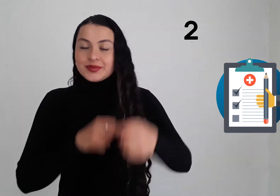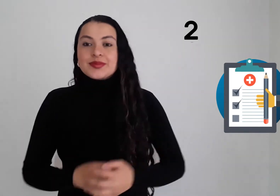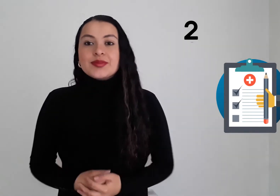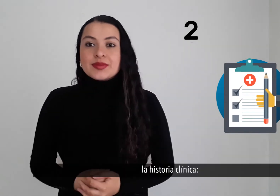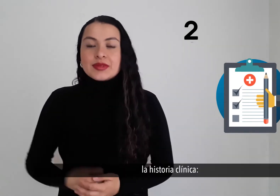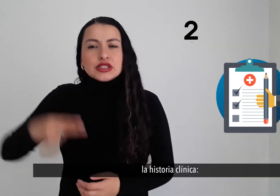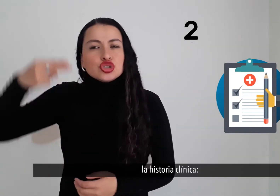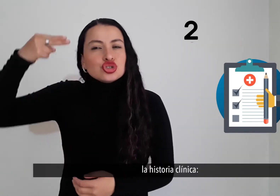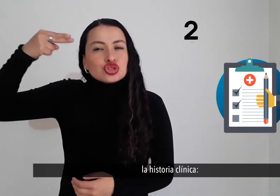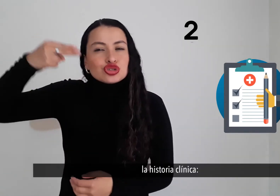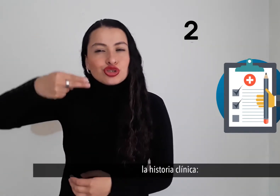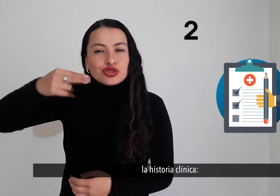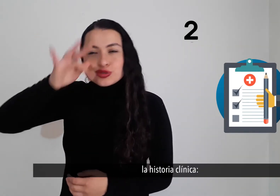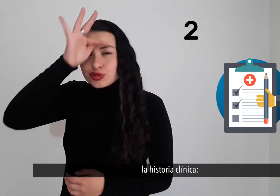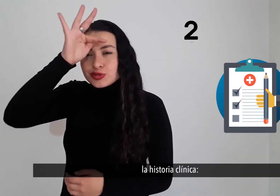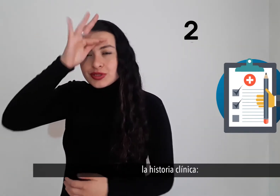La historia clínica